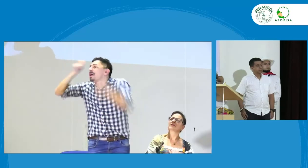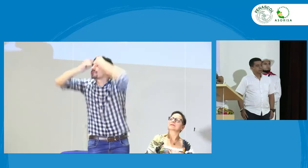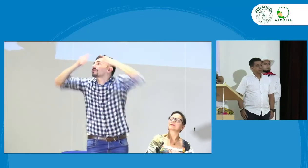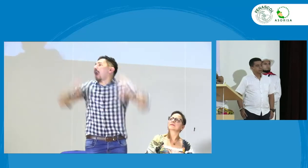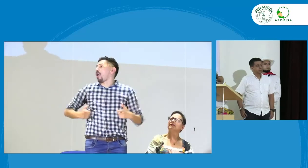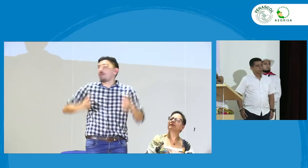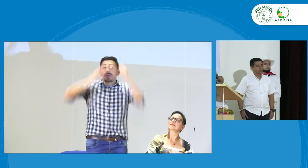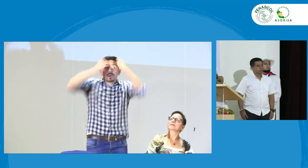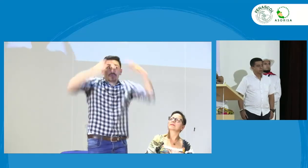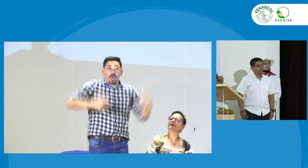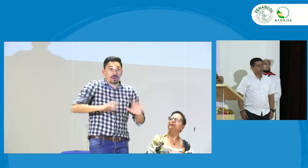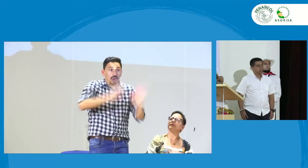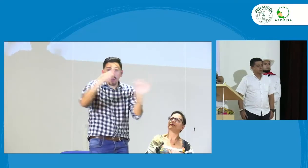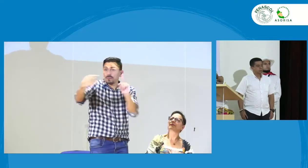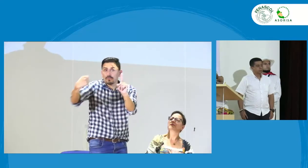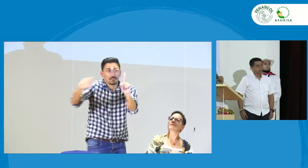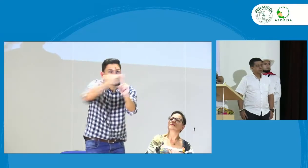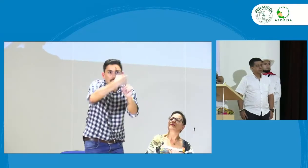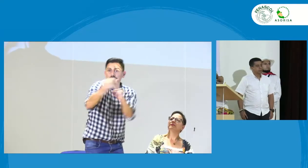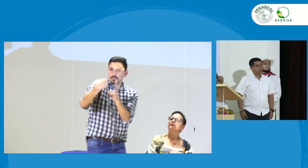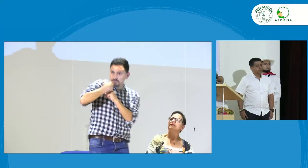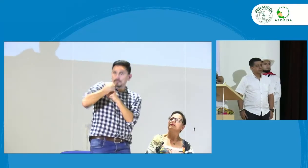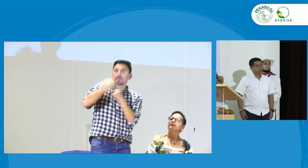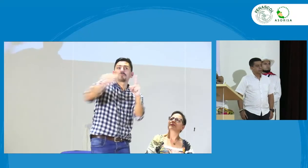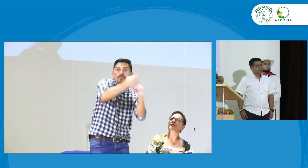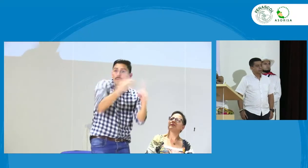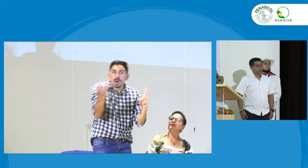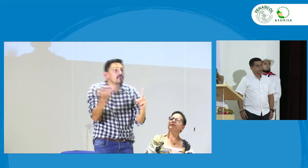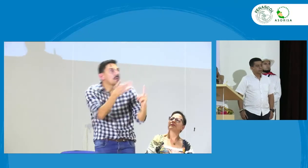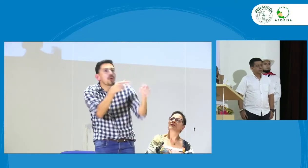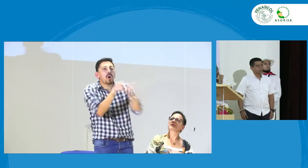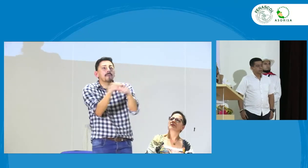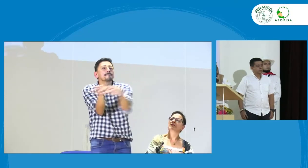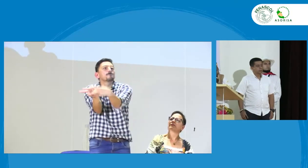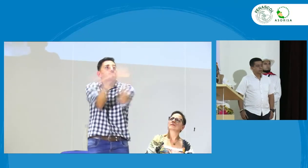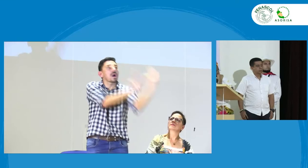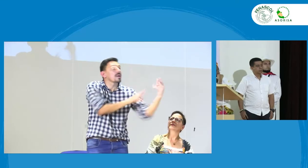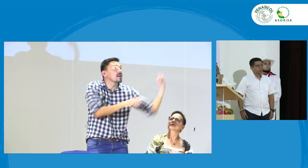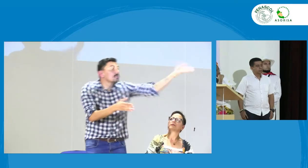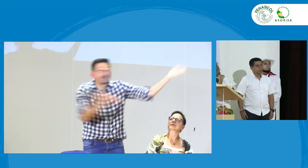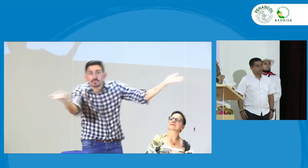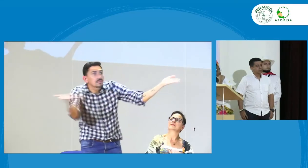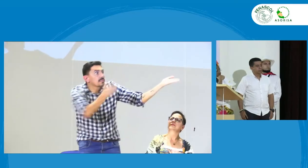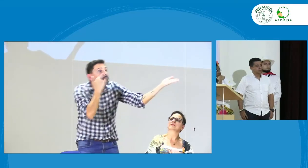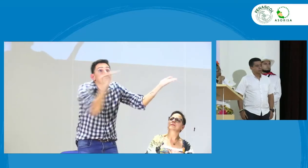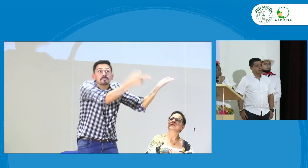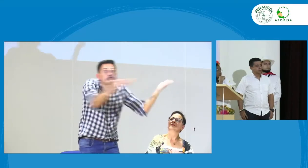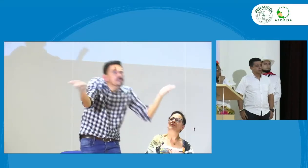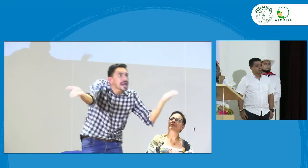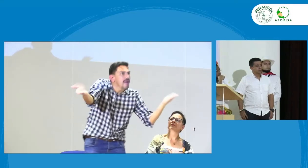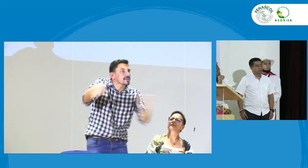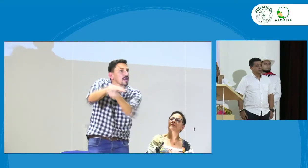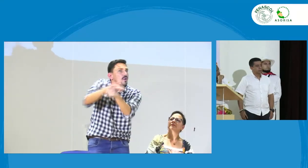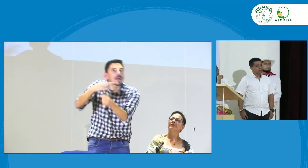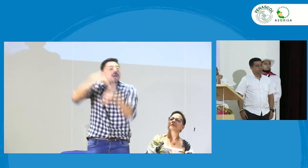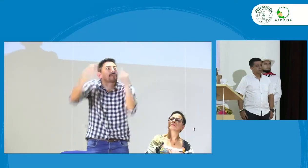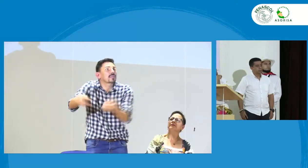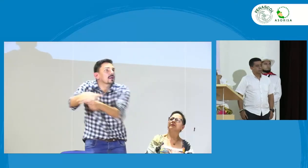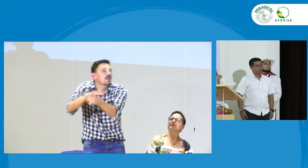esa obligatoriedad porque es que INSOR somos Estado ¿Sí? Y hacer esa presión a nosotros como Estado y ser ese puente